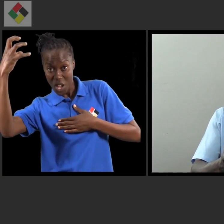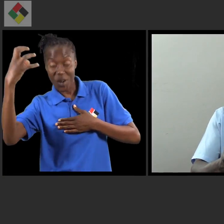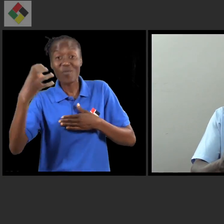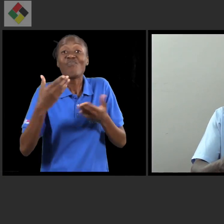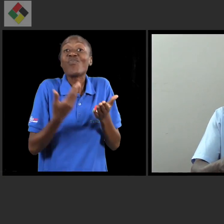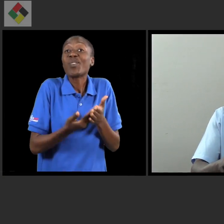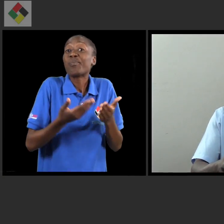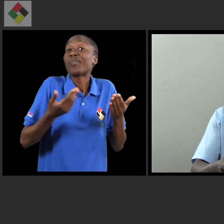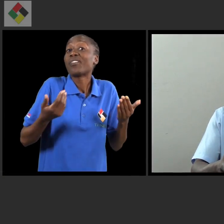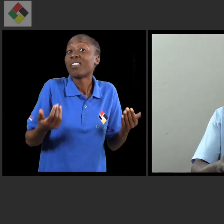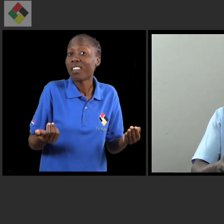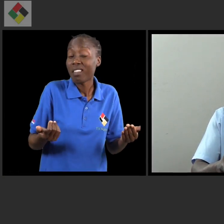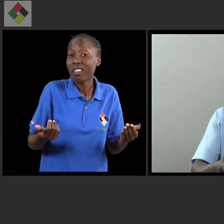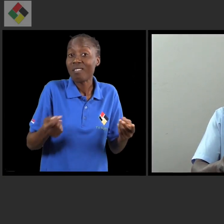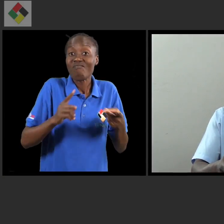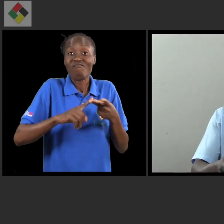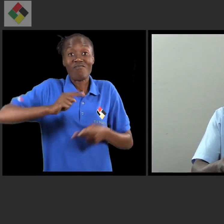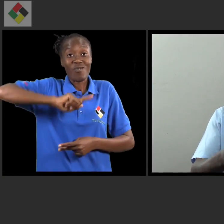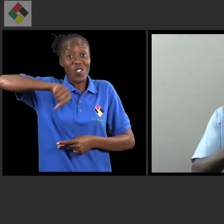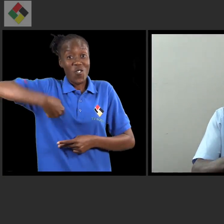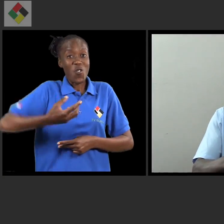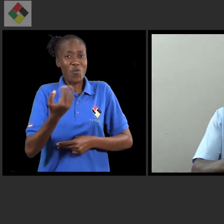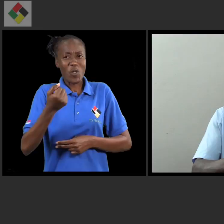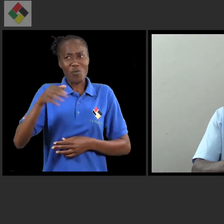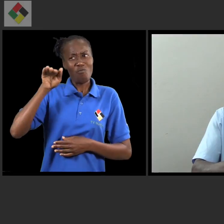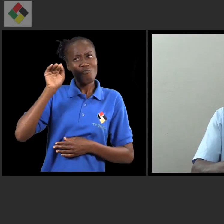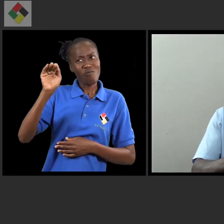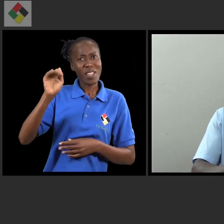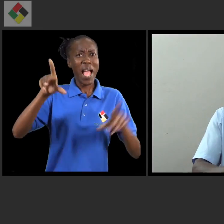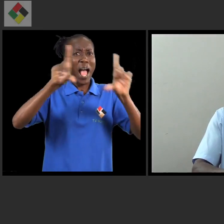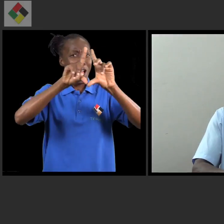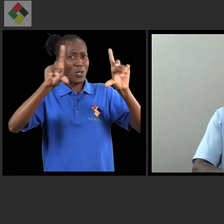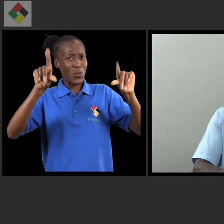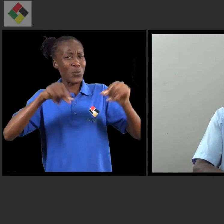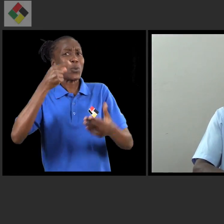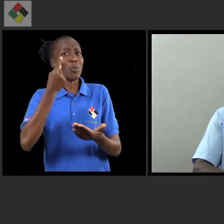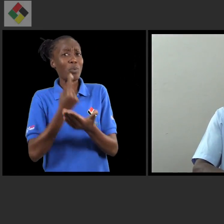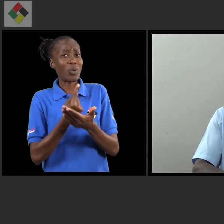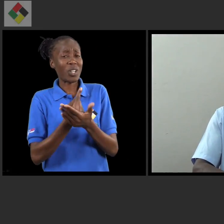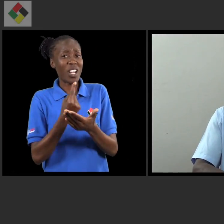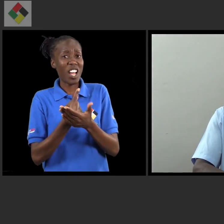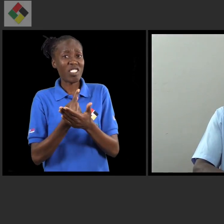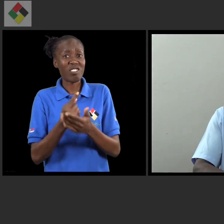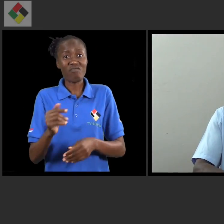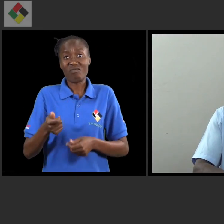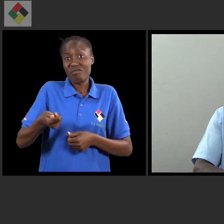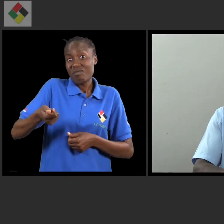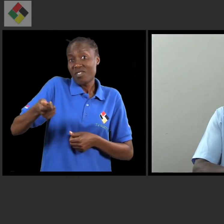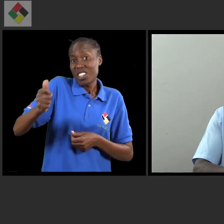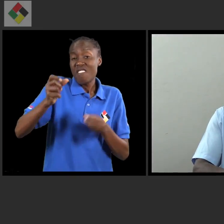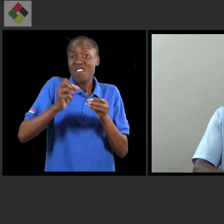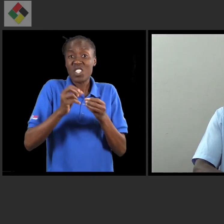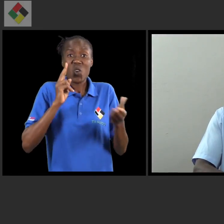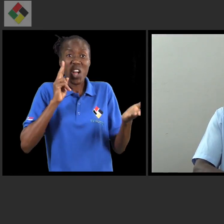Porque nós podemos chamar para um assunto muito importante. Eles pegam o Covid,